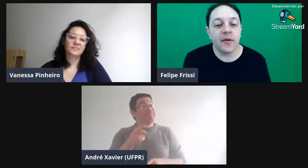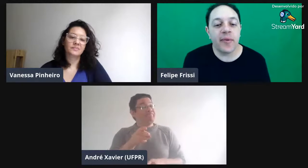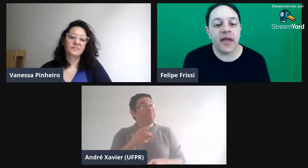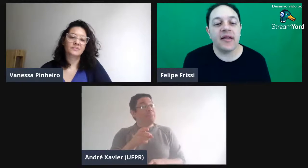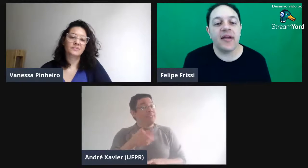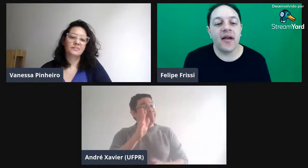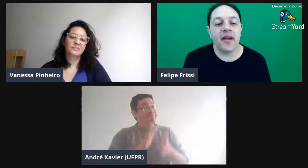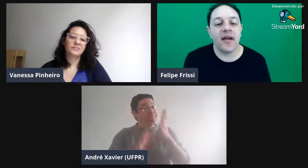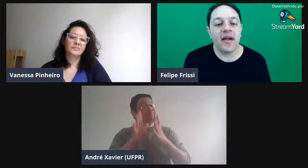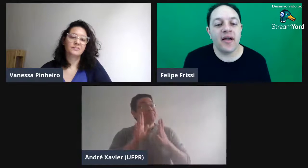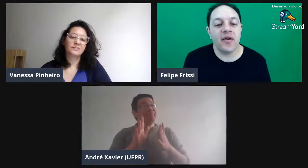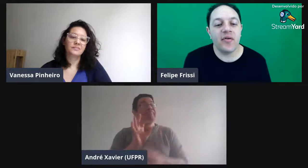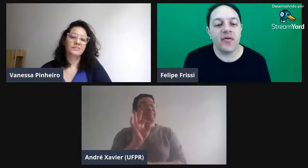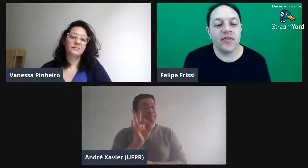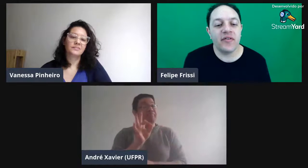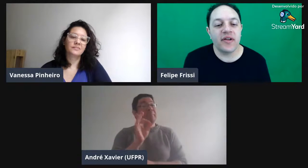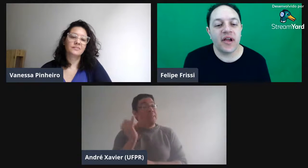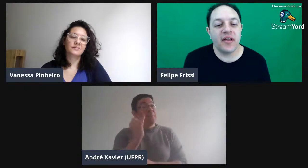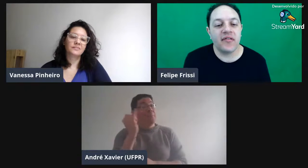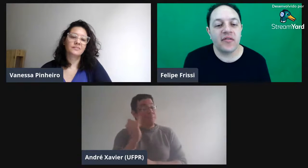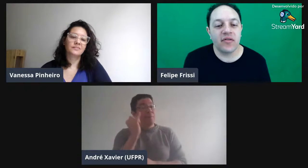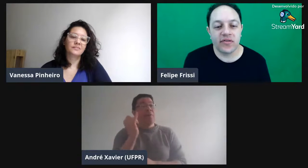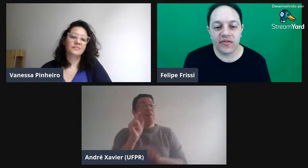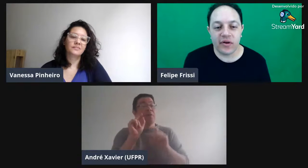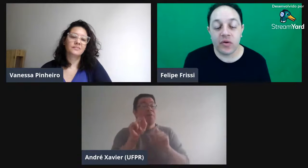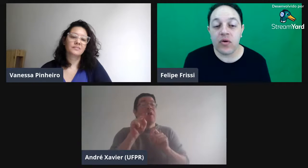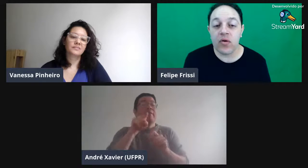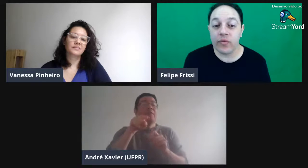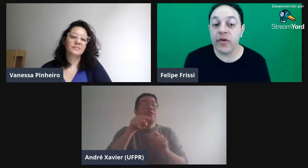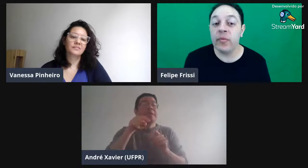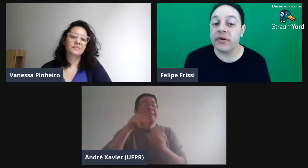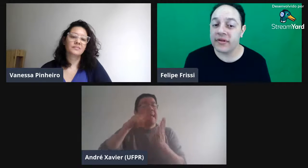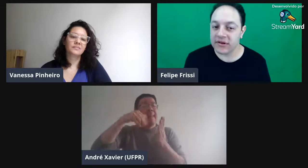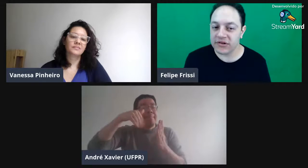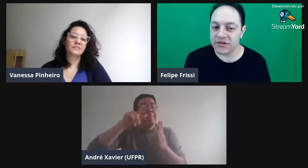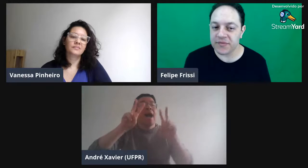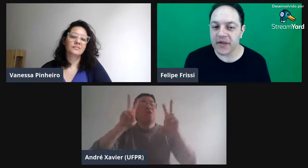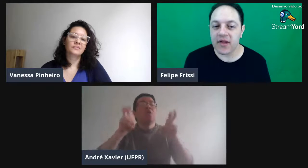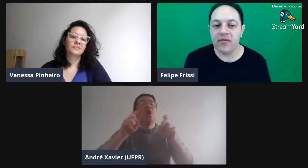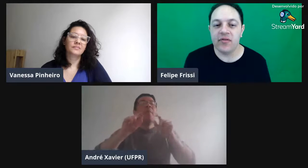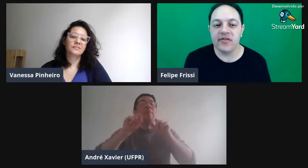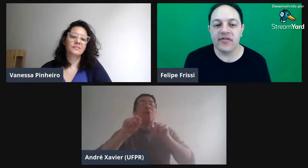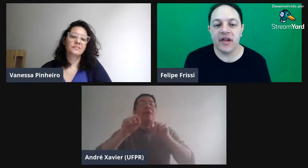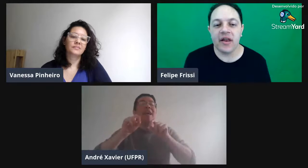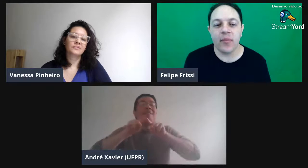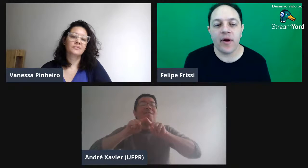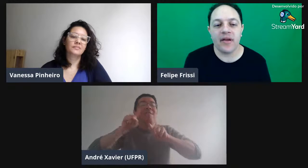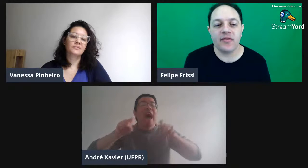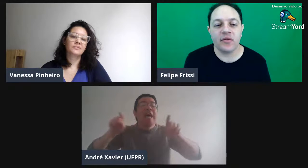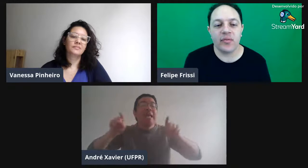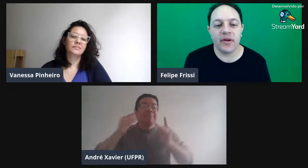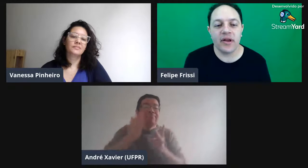Também, é, eu verifiquei que você falou algo muito importante. Você leu mais sobre